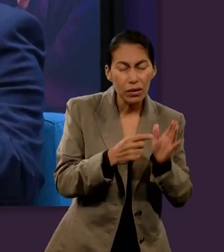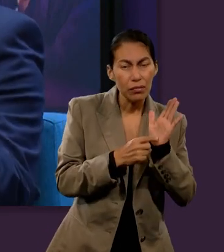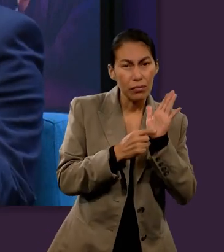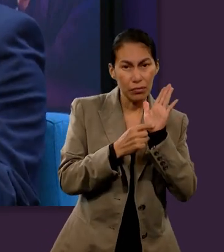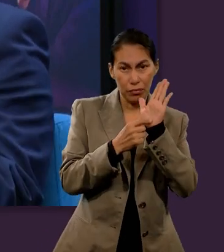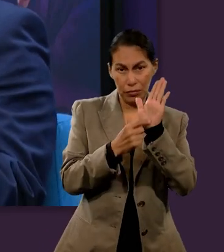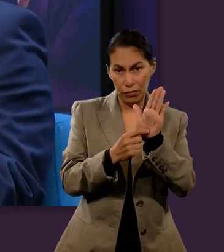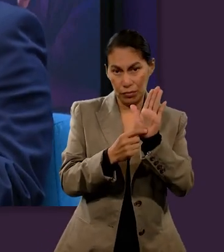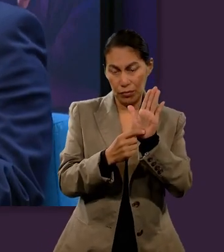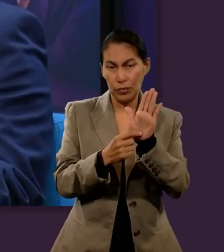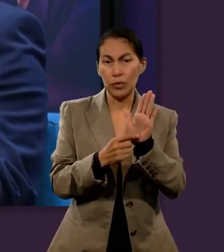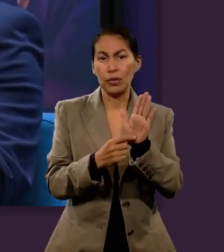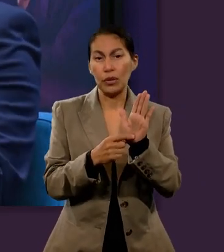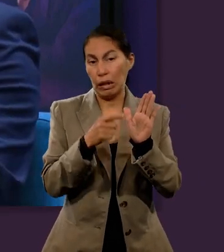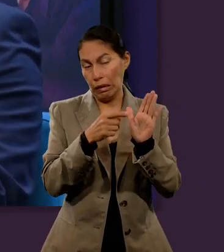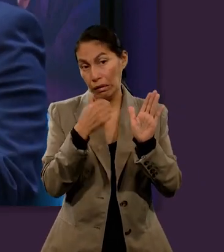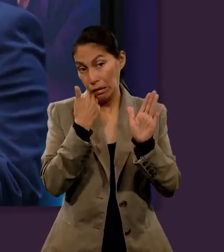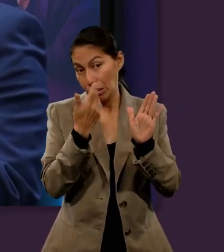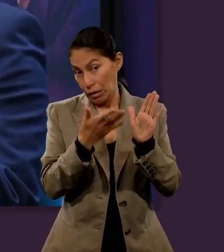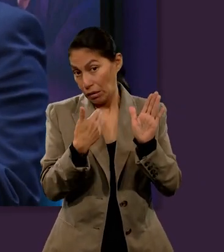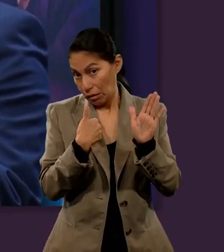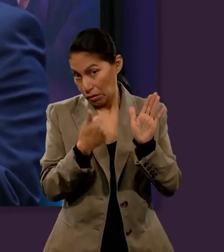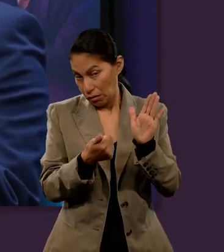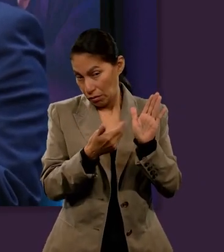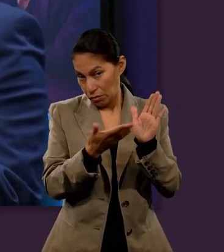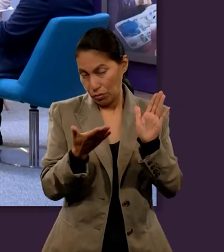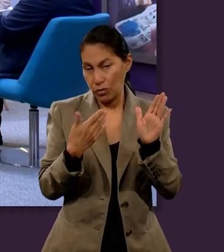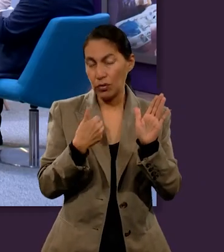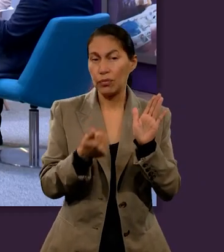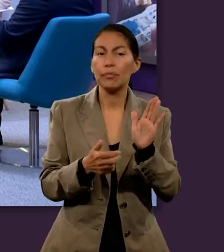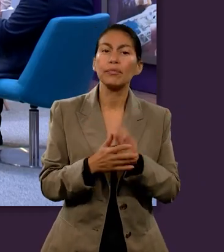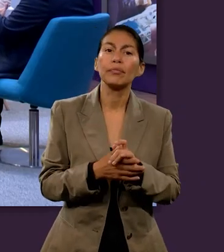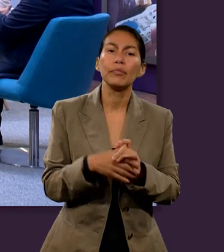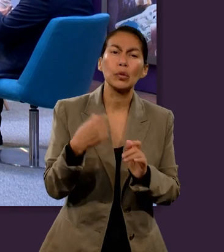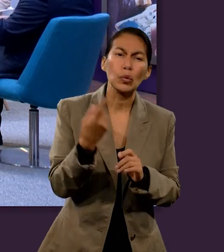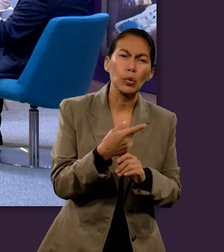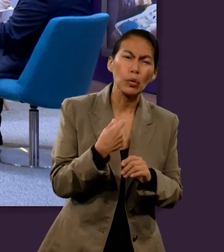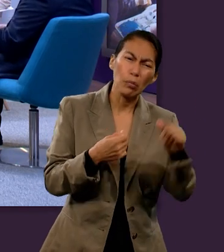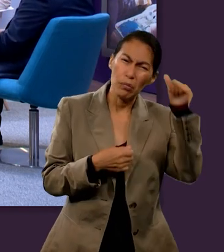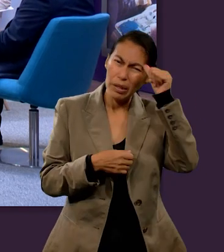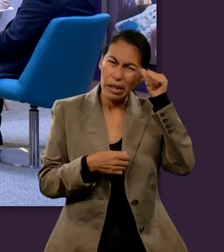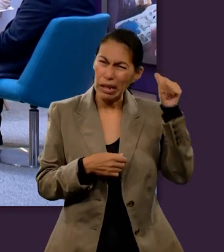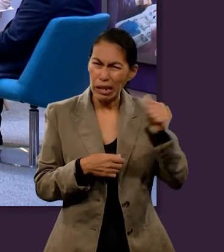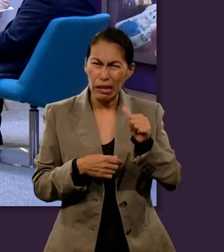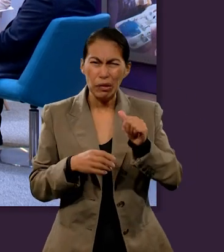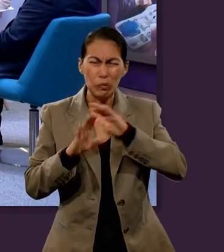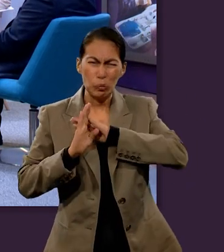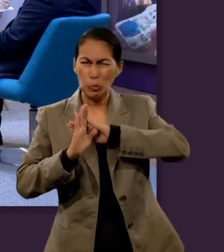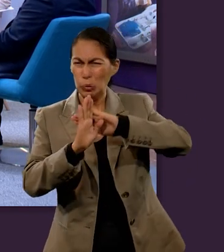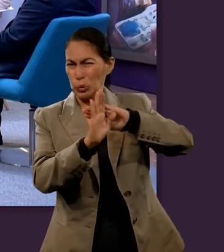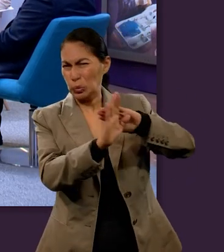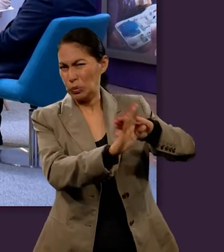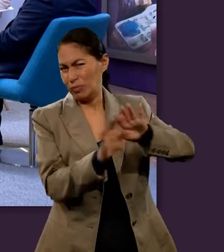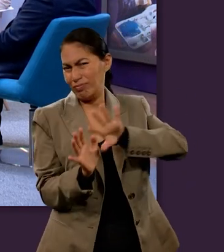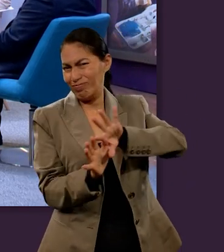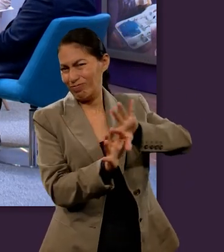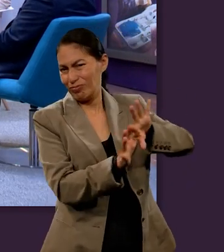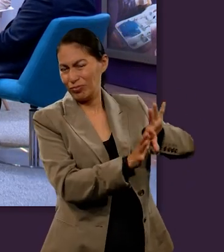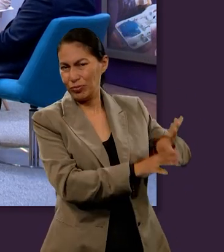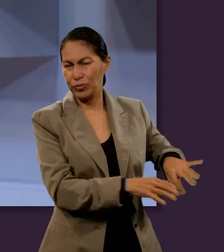ilustrar lo que Él quería que decir, que era realmente que tenemos que alejarnos del pecado. Ok. ¿Y qué hay respecto